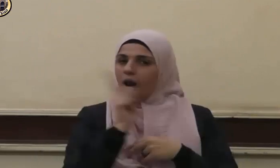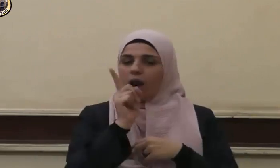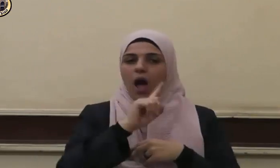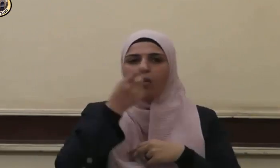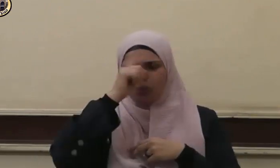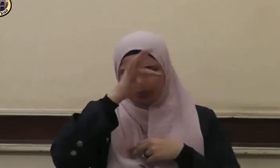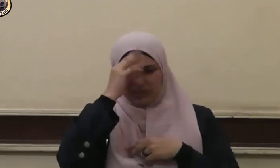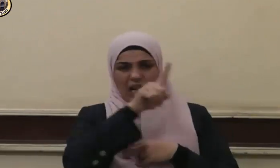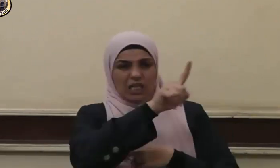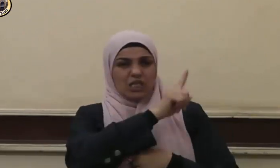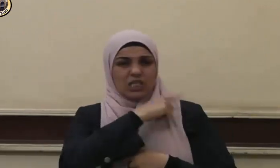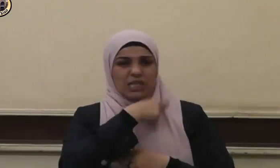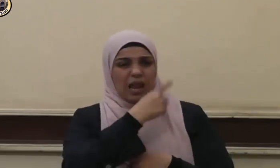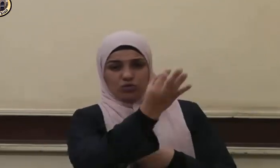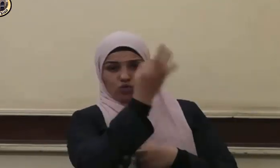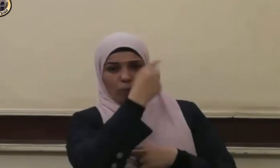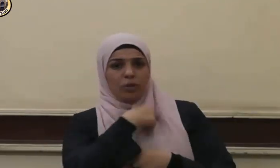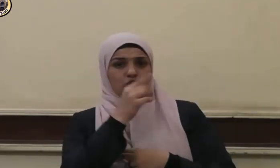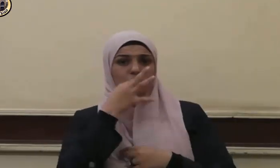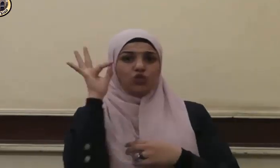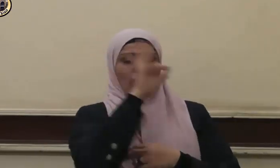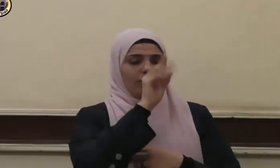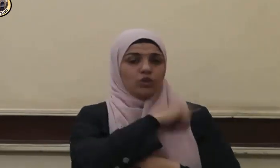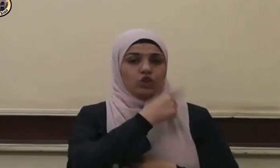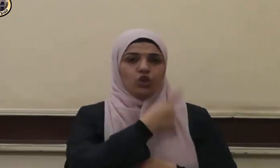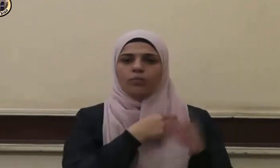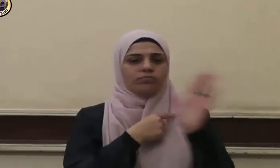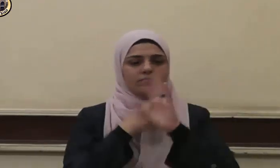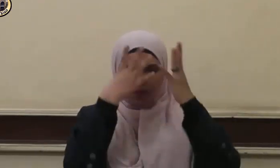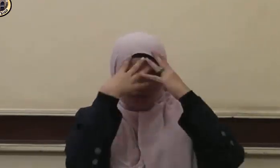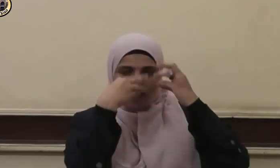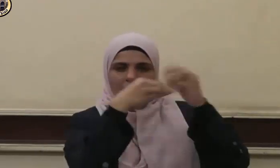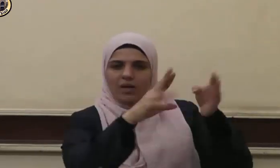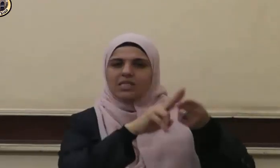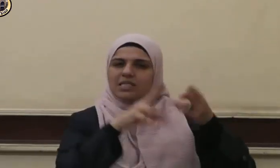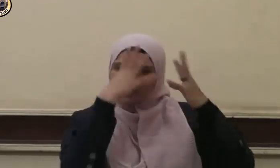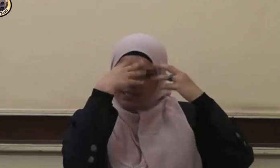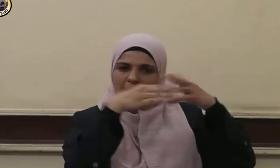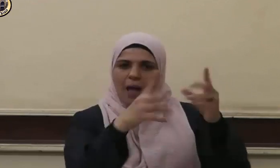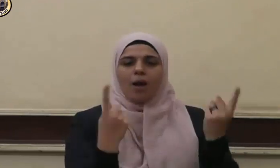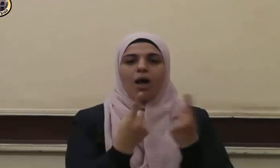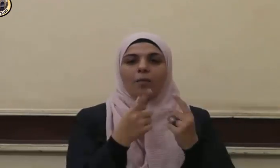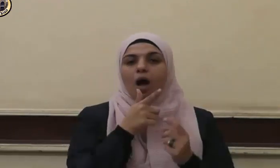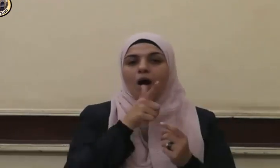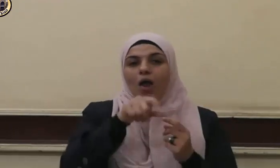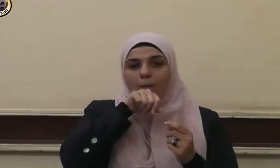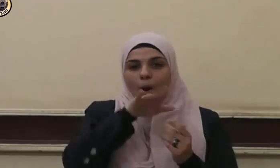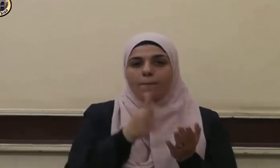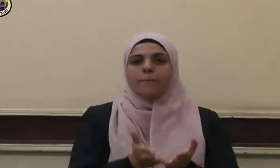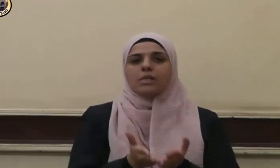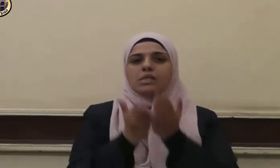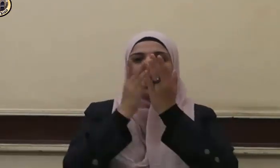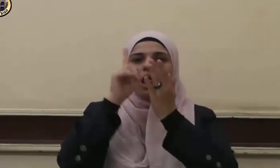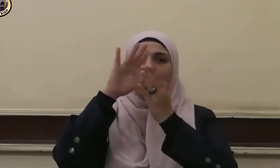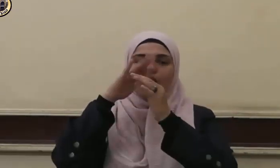لا يرد السيئة بالسيئة بل يعفو ويصفح قال صلى الله عليه